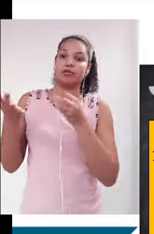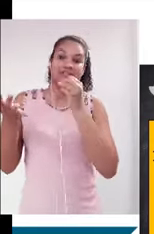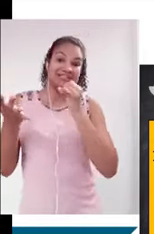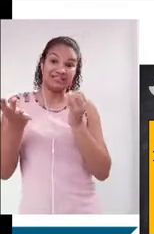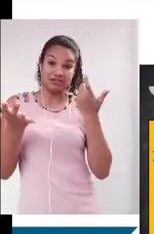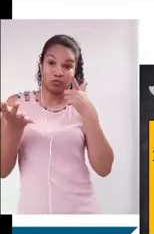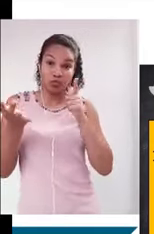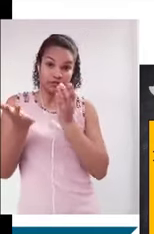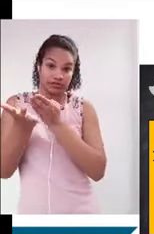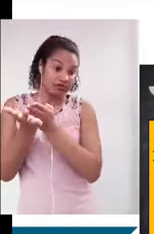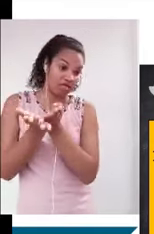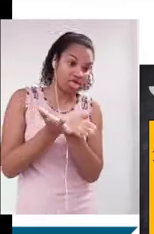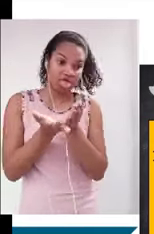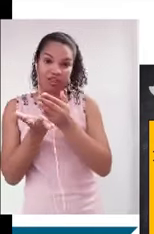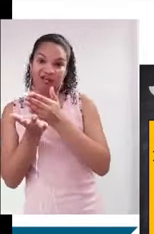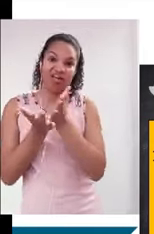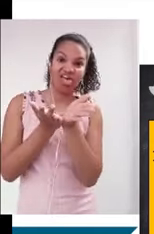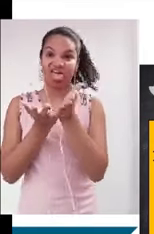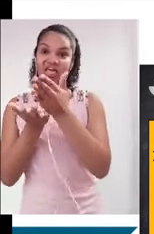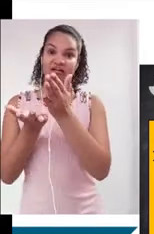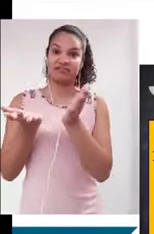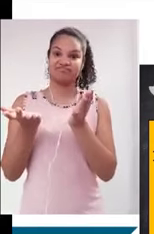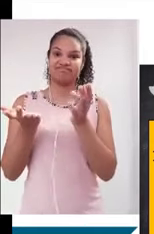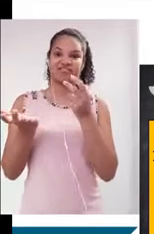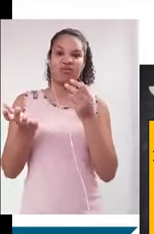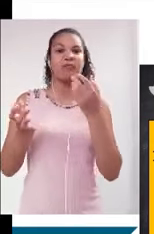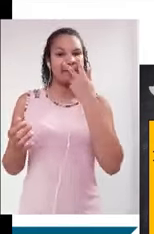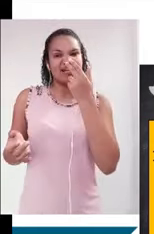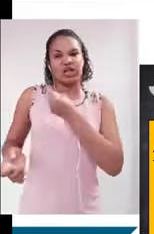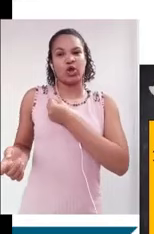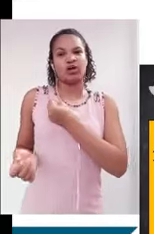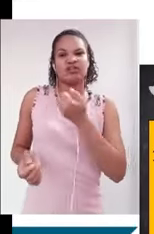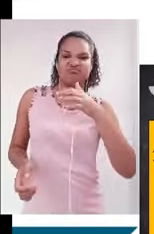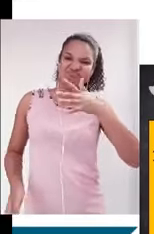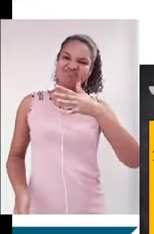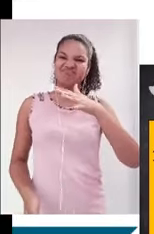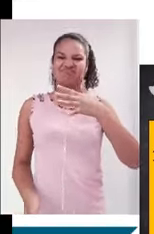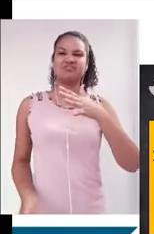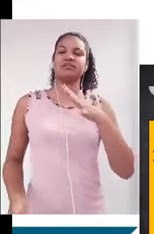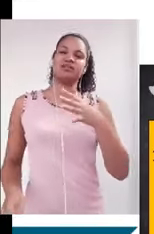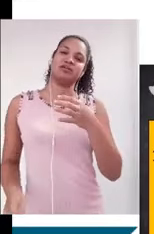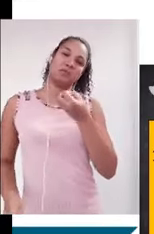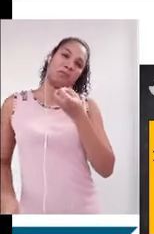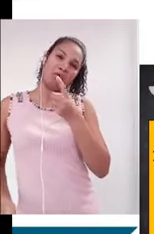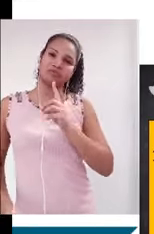por ter desconhecimento desse assunto, ele fica ali com uma média parcial, uma nota não tão legal e acaba sendo